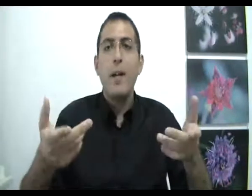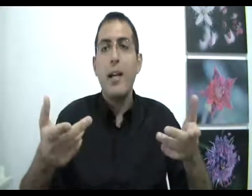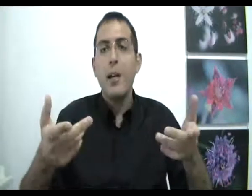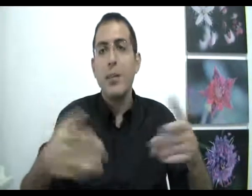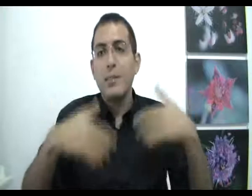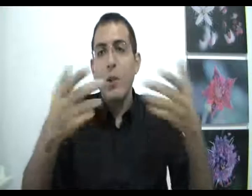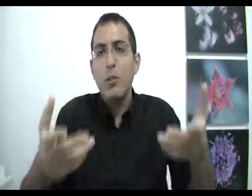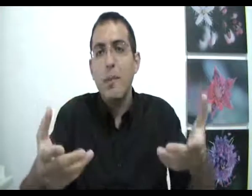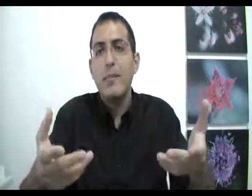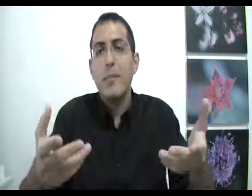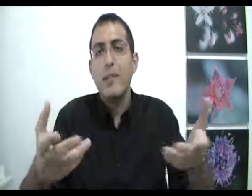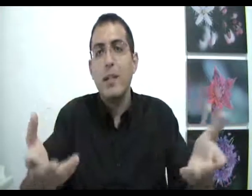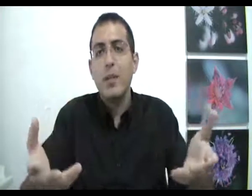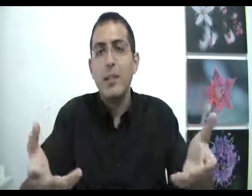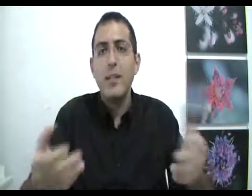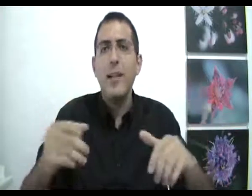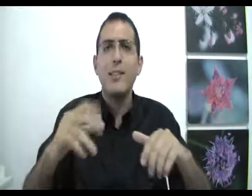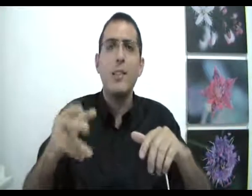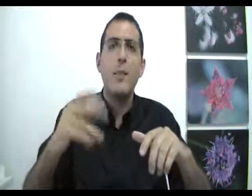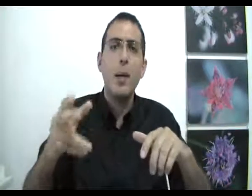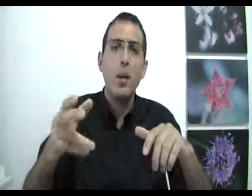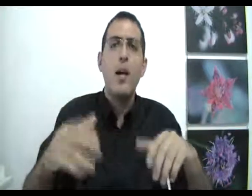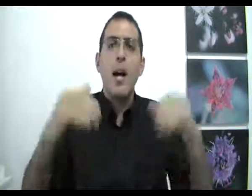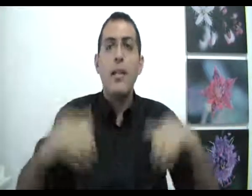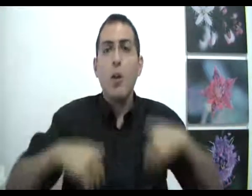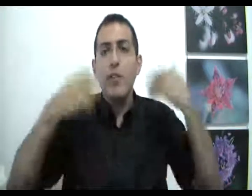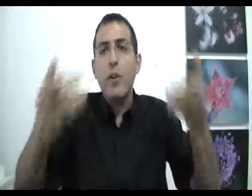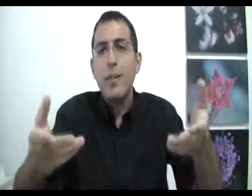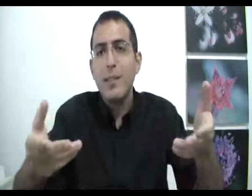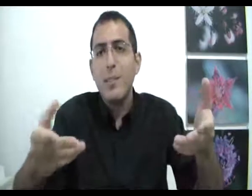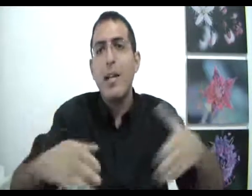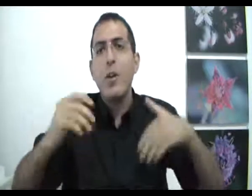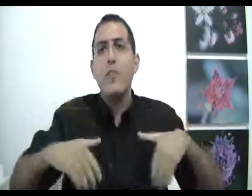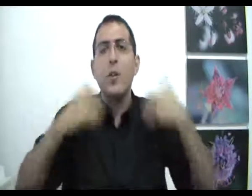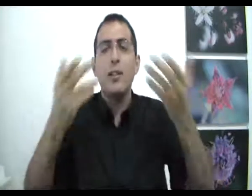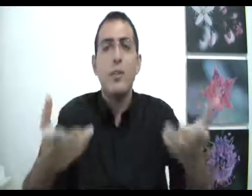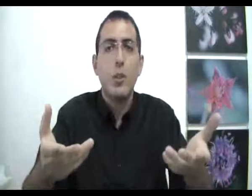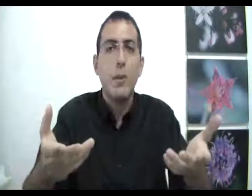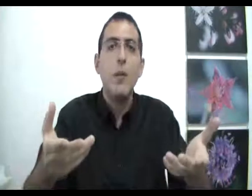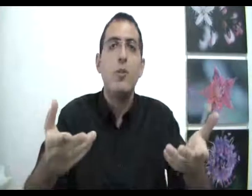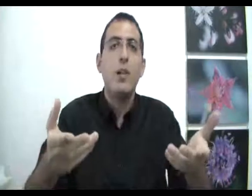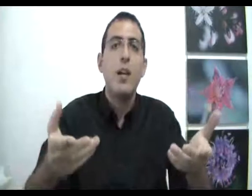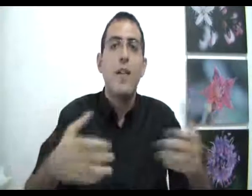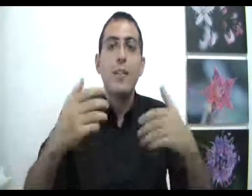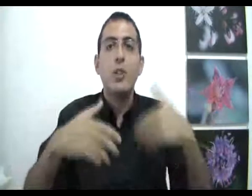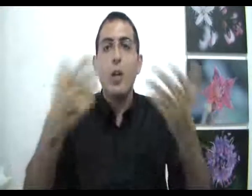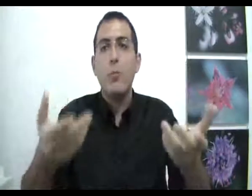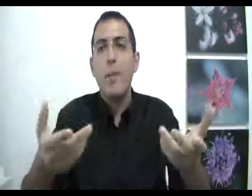מכריחה אותך אז בכל זאת מה הסיבה שאתה עושה את הדבר הזה בינאדם אומר לא אני יכול לבחור את הסיבה אני יכול לבחור את הרצון הפנימי יותר ואז אני שאלות פעם